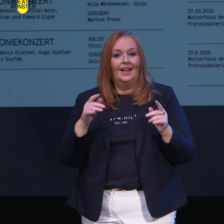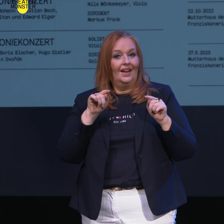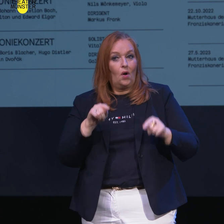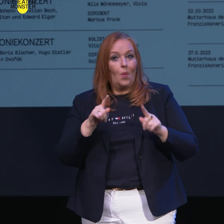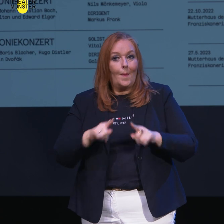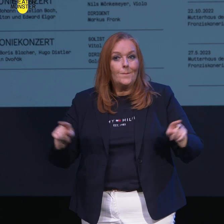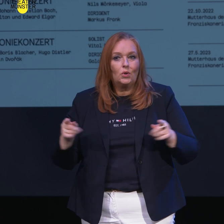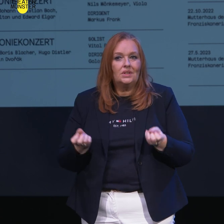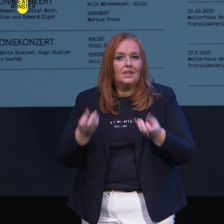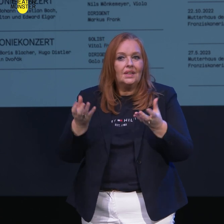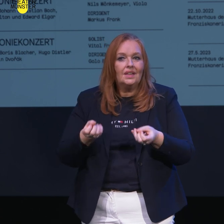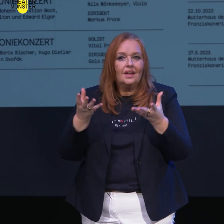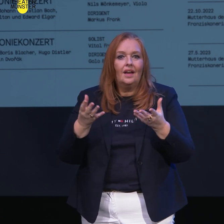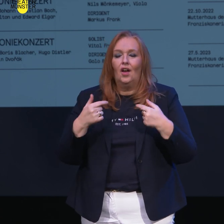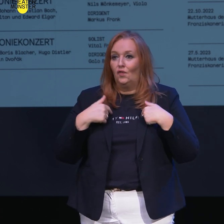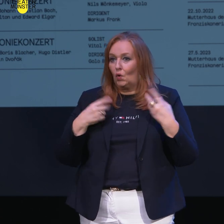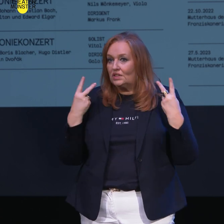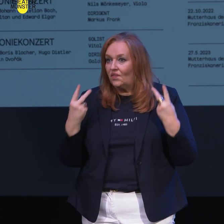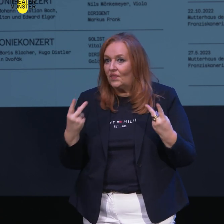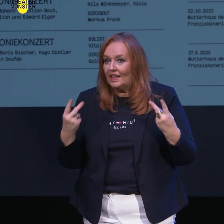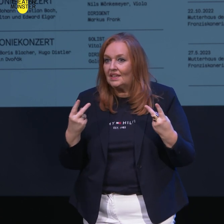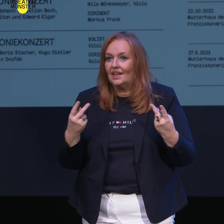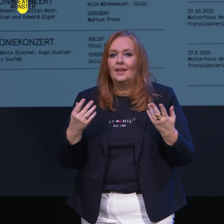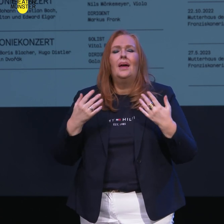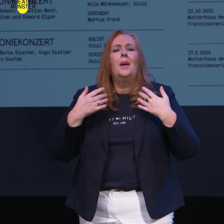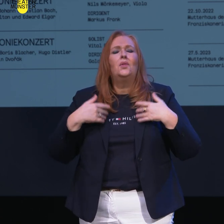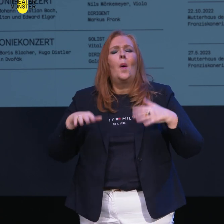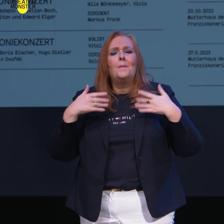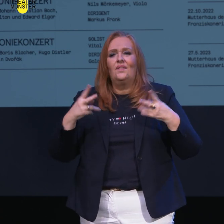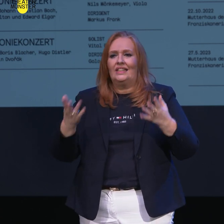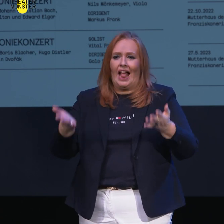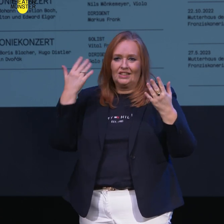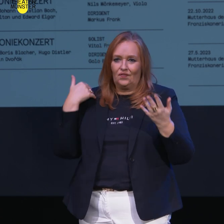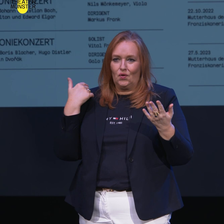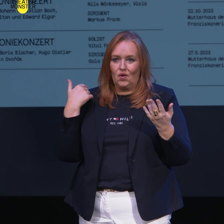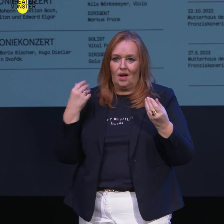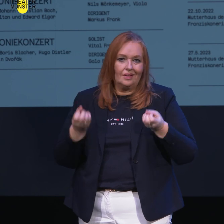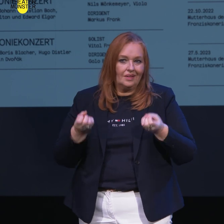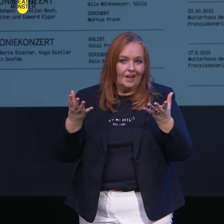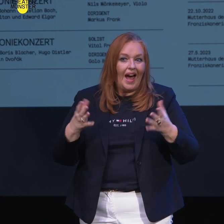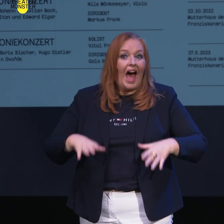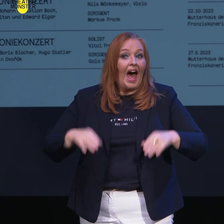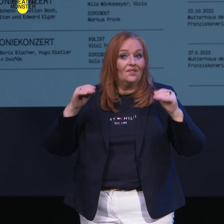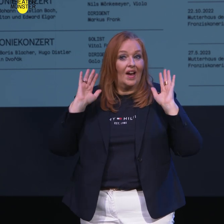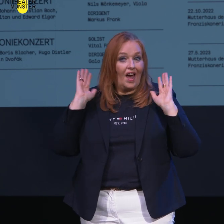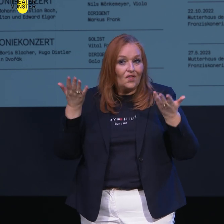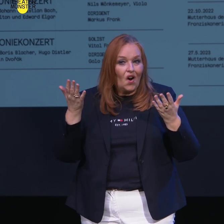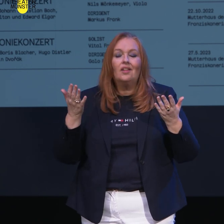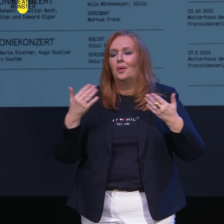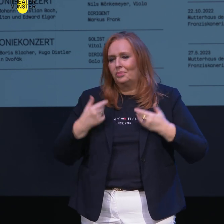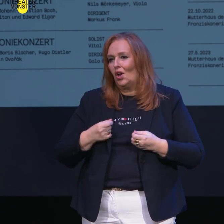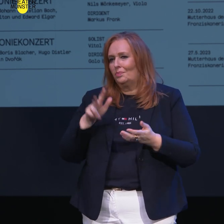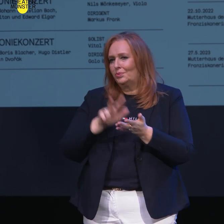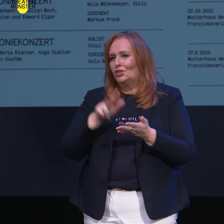dass Musikvermittlung für uns außerordentlich wichtig ist, wichtiger als es jemals zuvor war. Und die anfänglichen Erfolge haben das natürlich auch